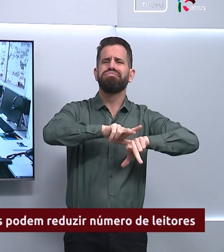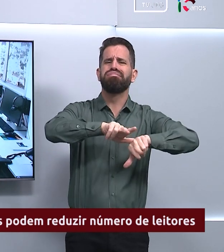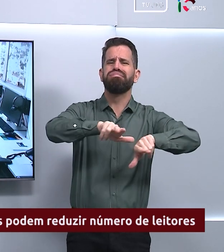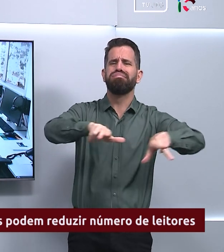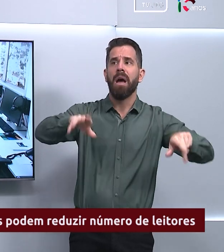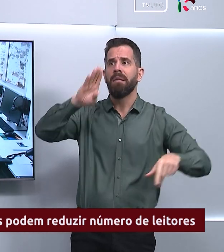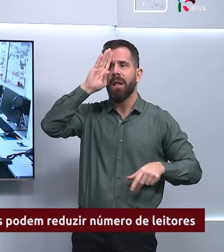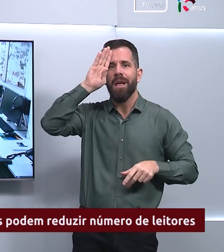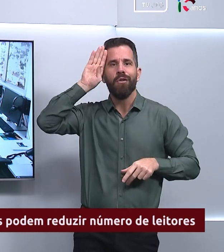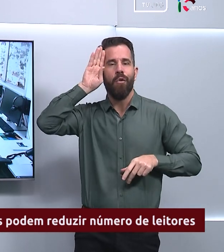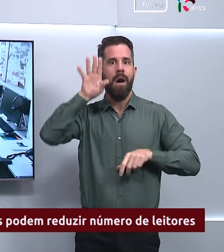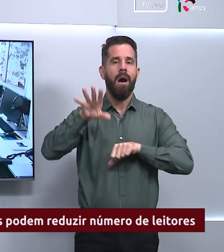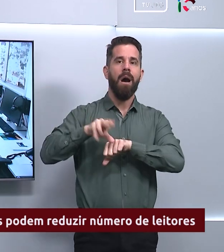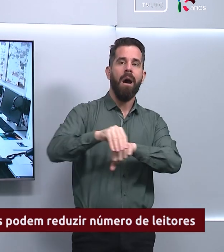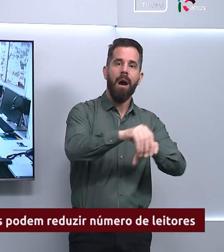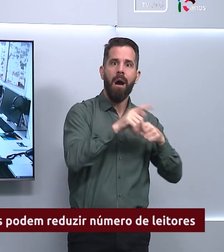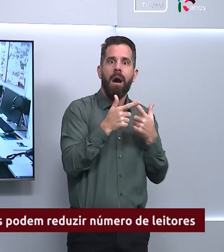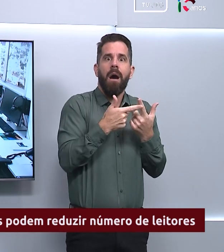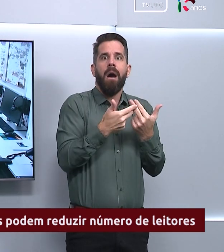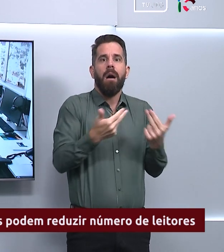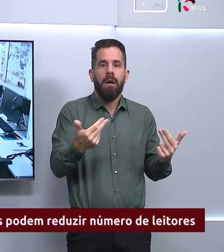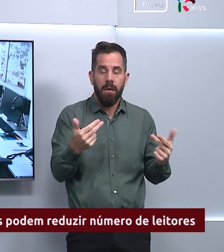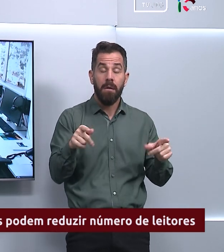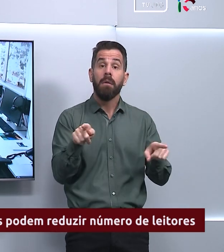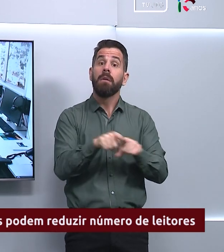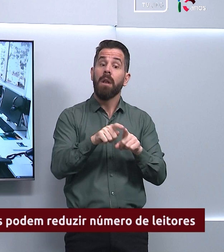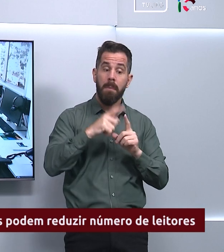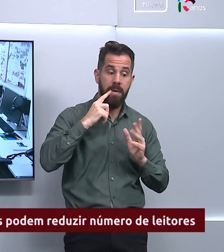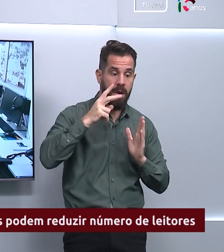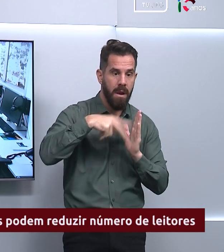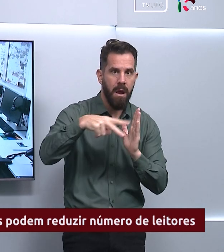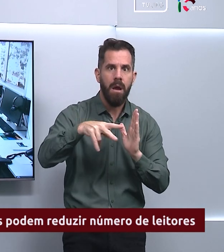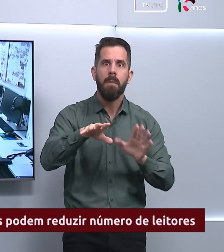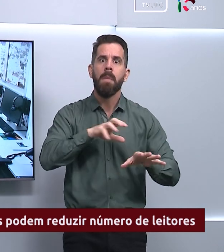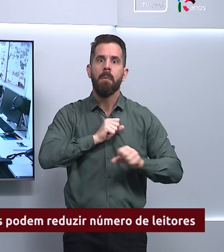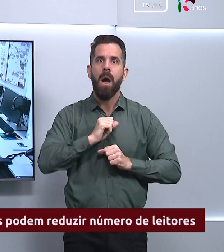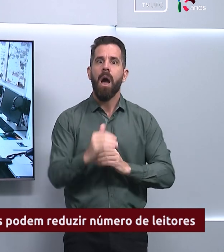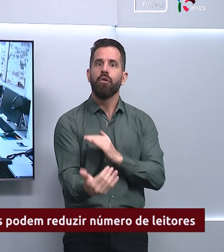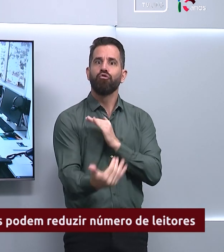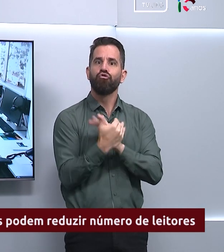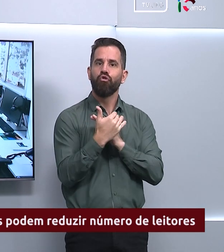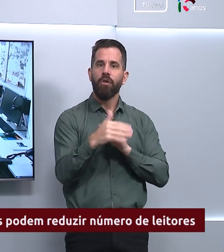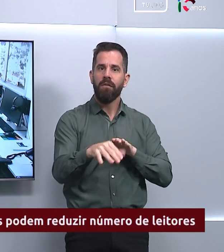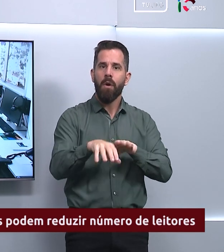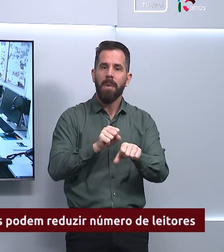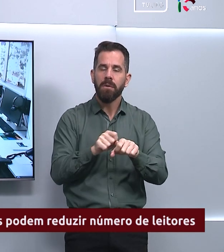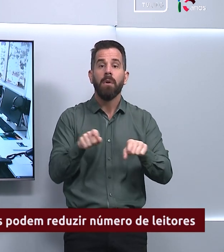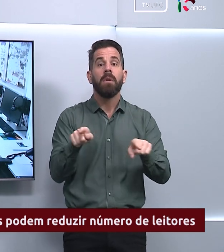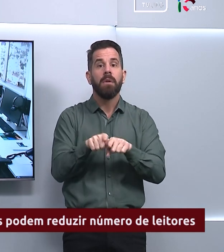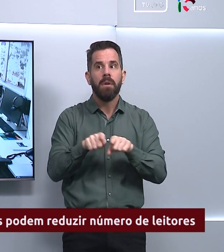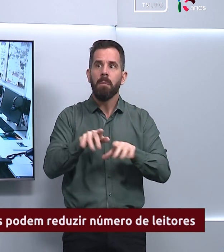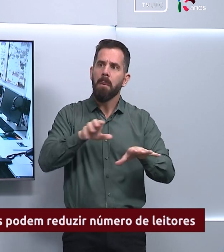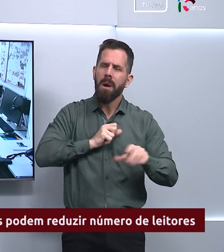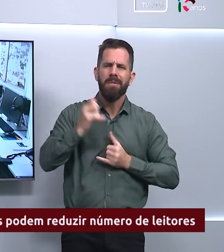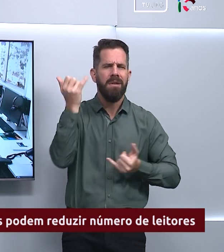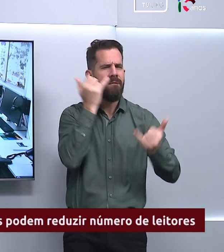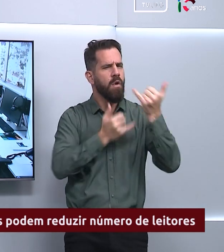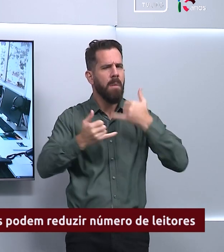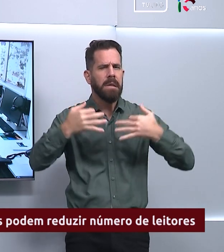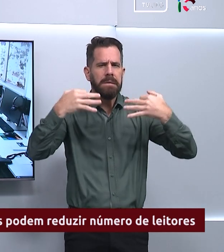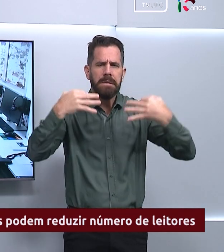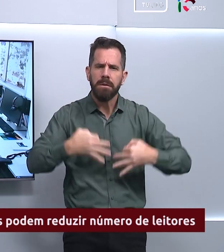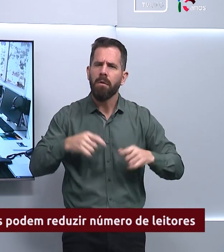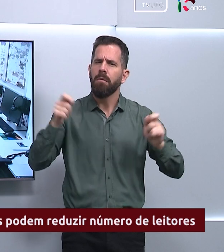criativo, mas também desempenha um papel fundamental na formação de uma sociedade mais informada e crítica.